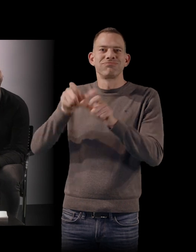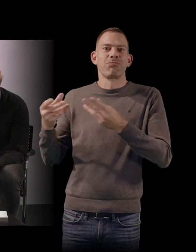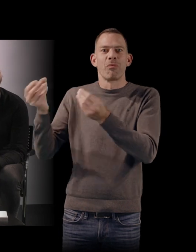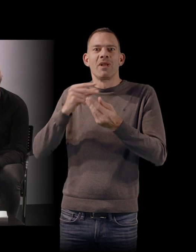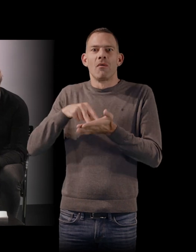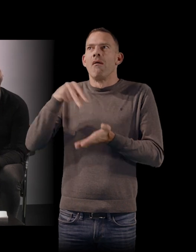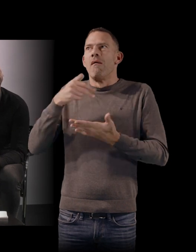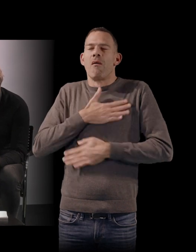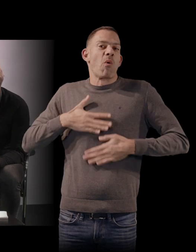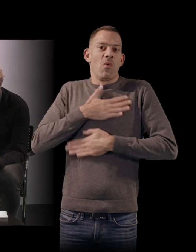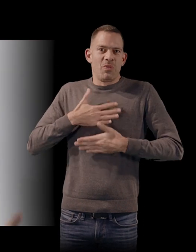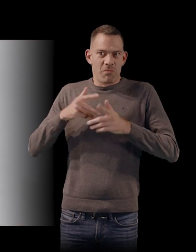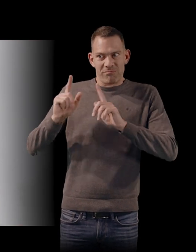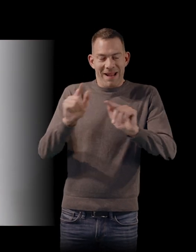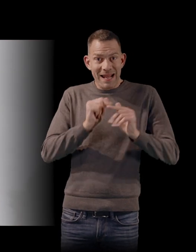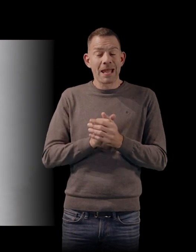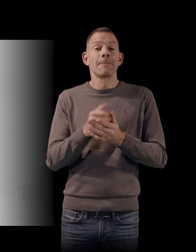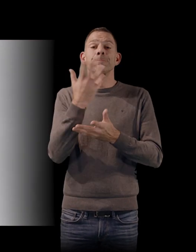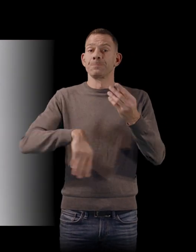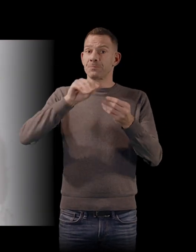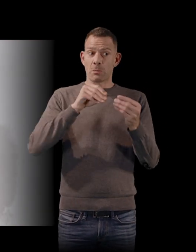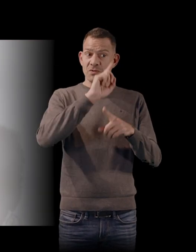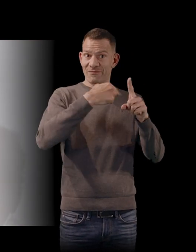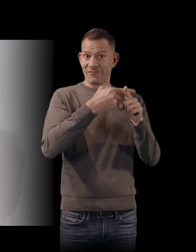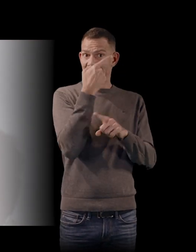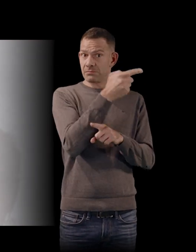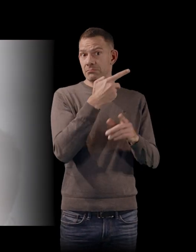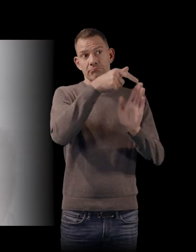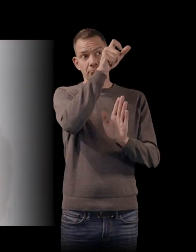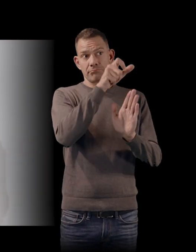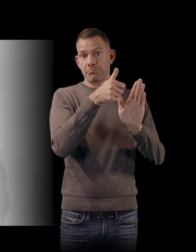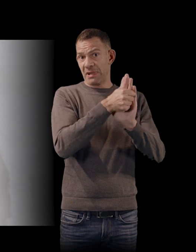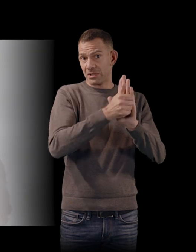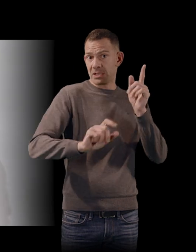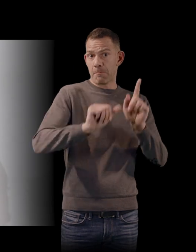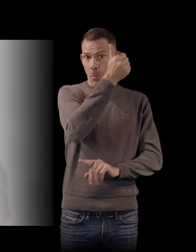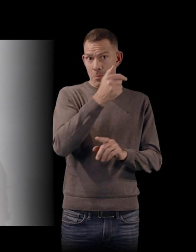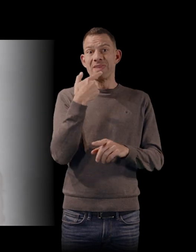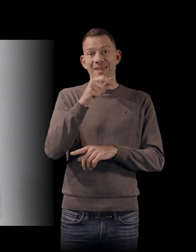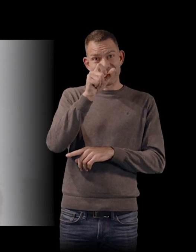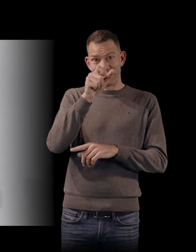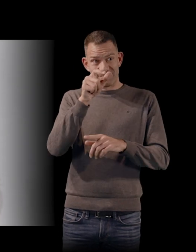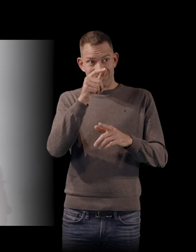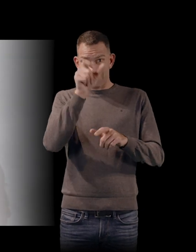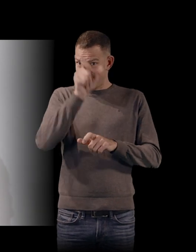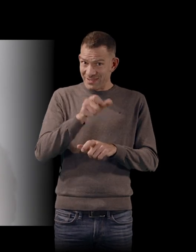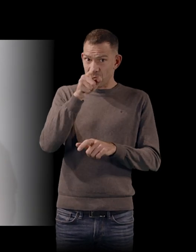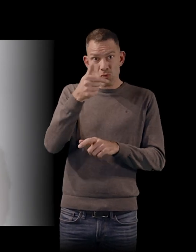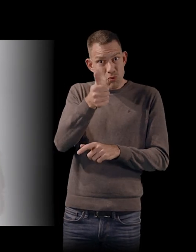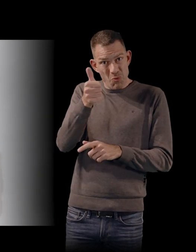présente. Et en plus, le héros de son film, donc celui qui va jouer Orphée, est lui-même un footballeur qui jouait à l'époque avec Pelé, mais qui n'a